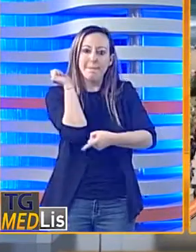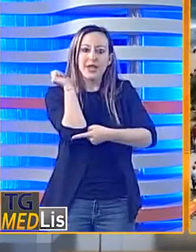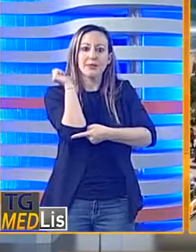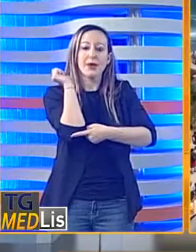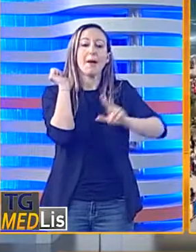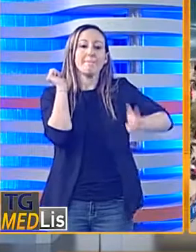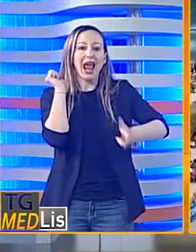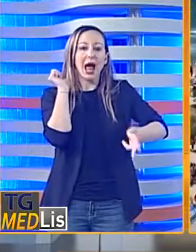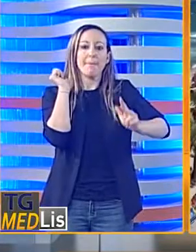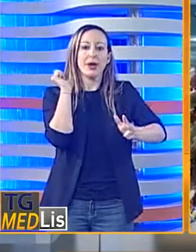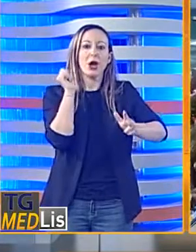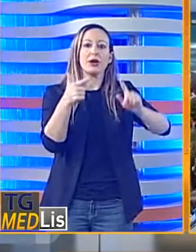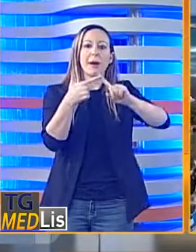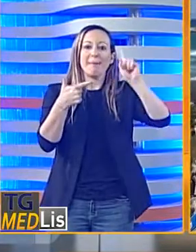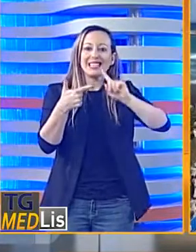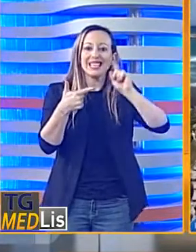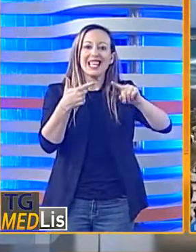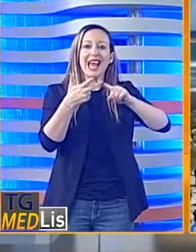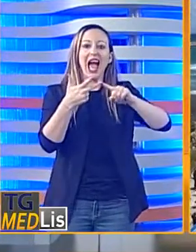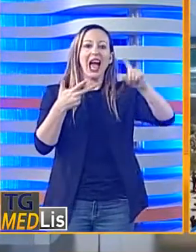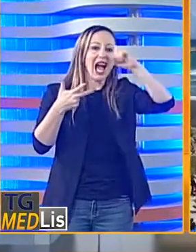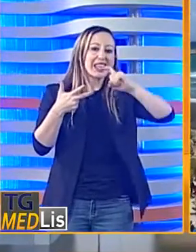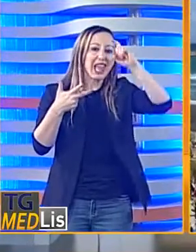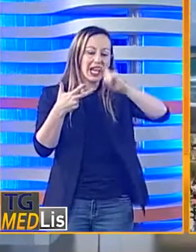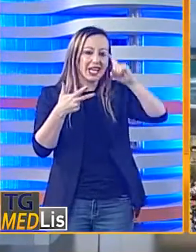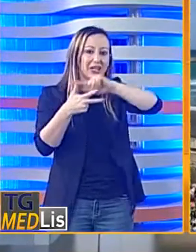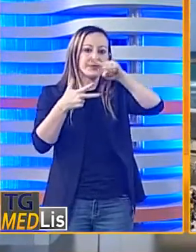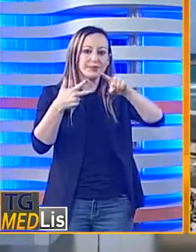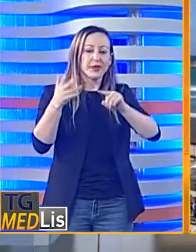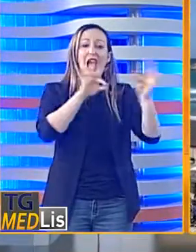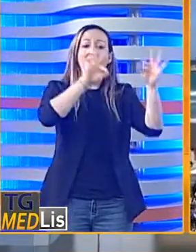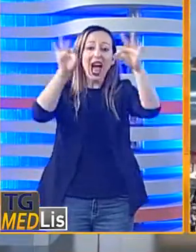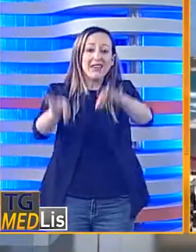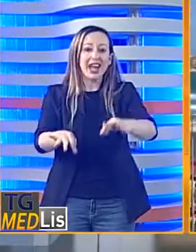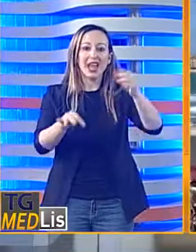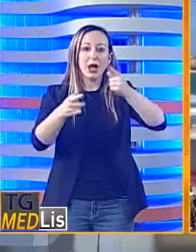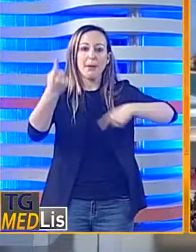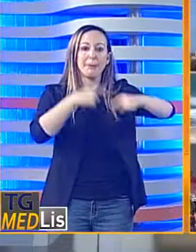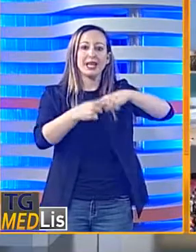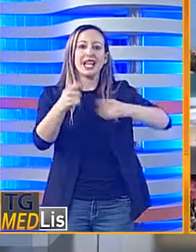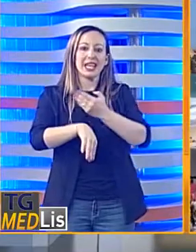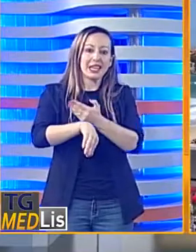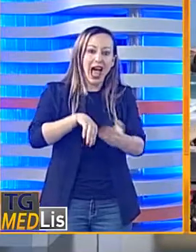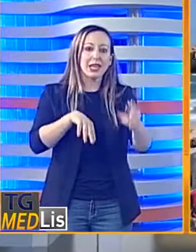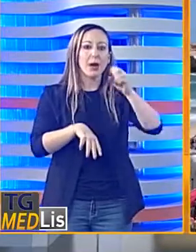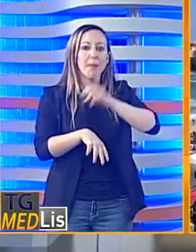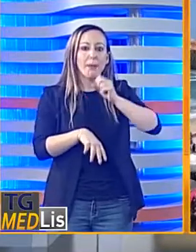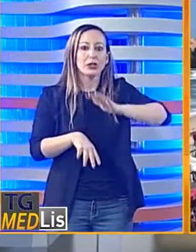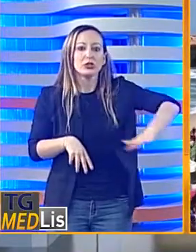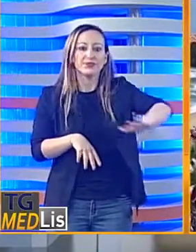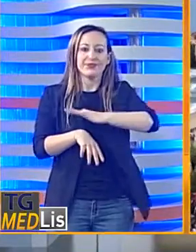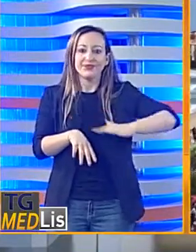previsto nel tardo pomeriggio di oggi nella zona del Rifugio Sapienza a quota 1